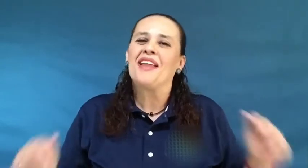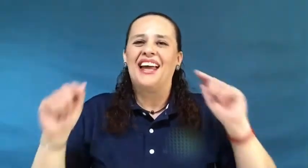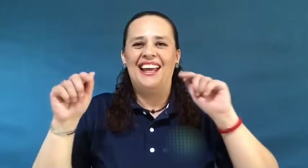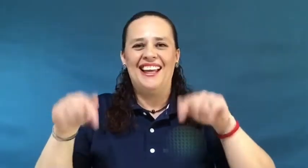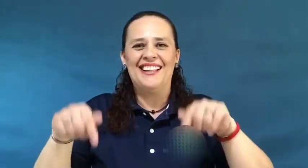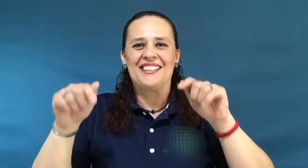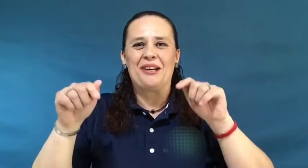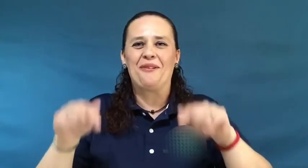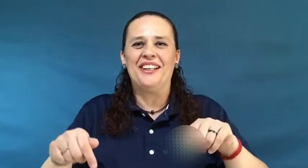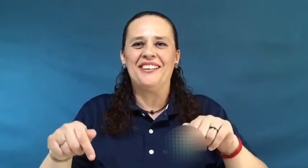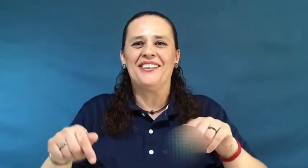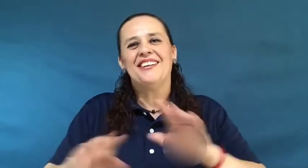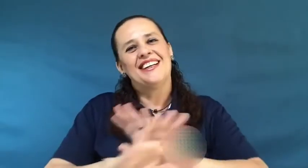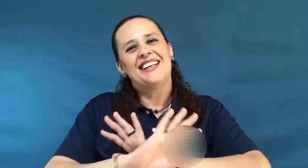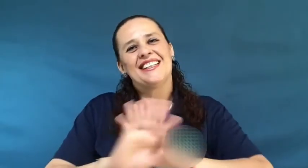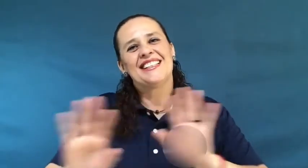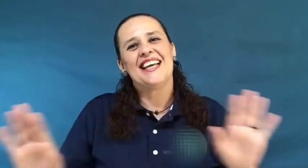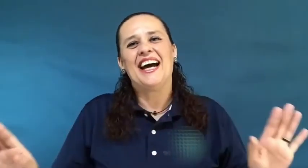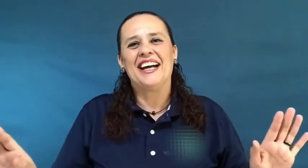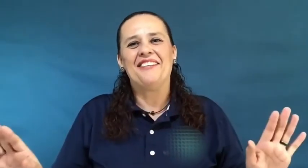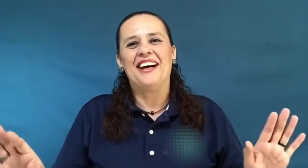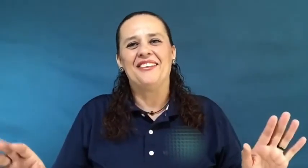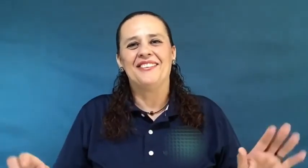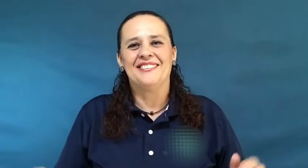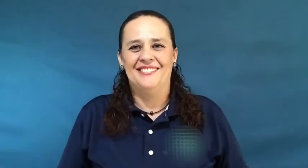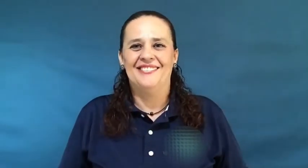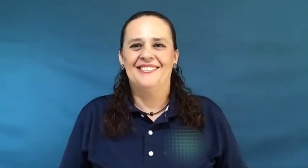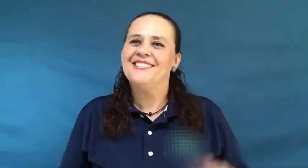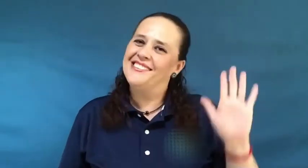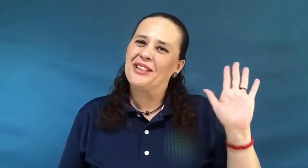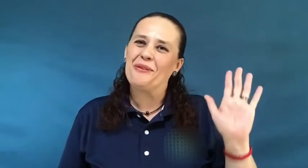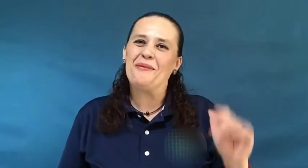este cuento se ha acabado. Nos vemos.